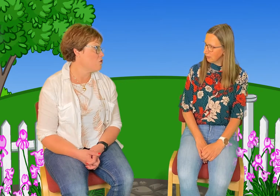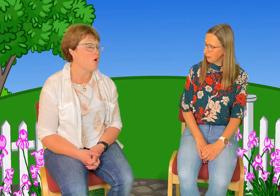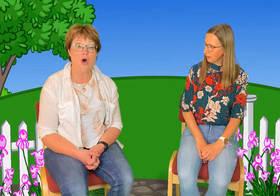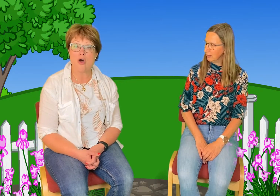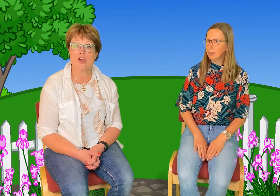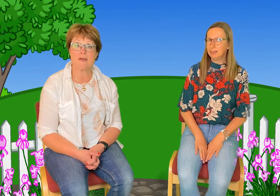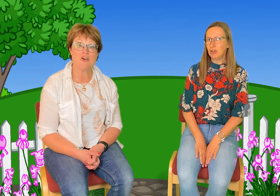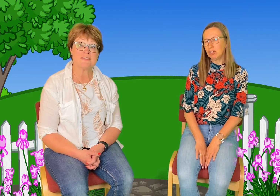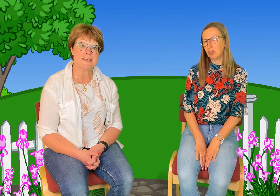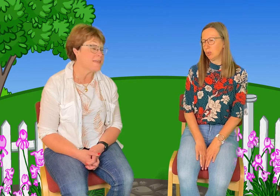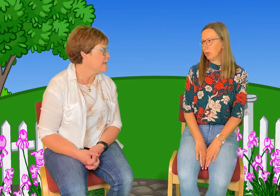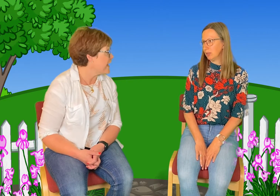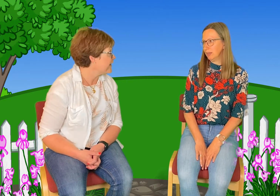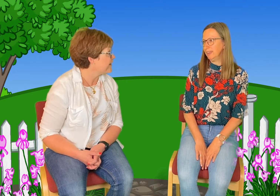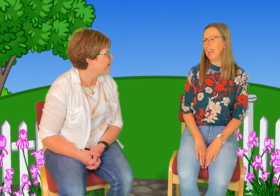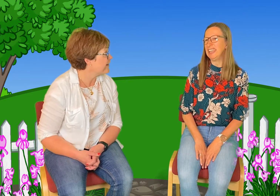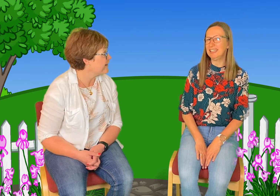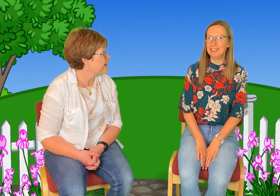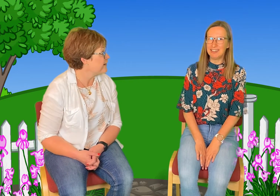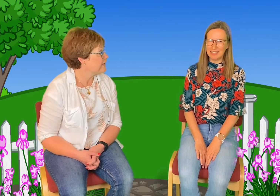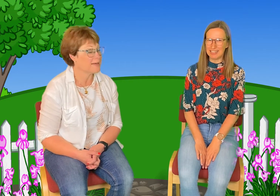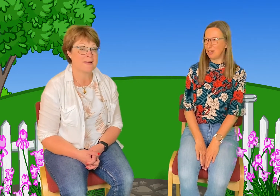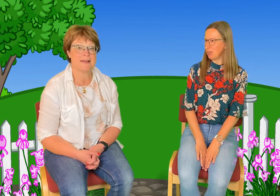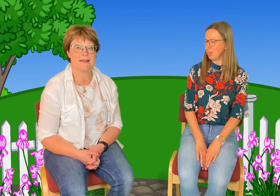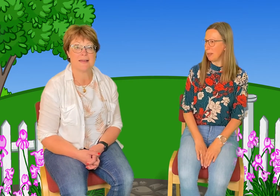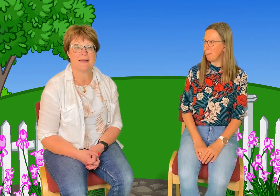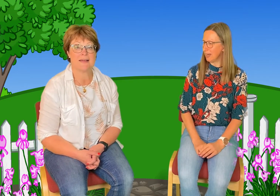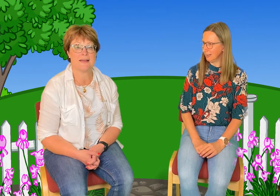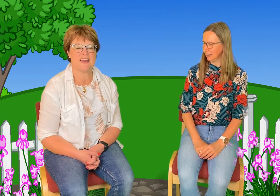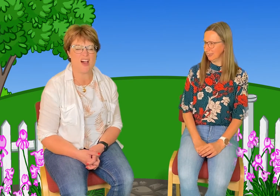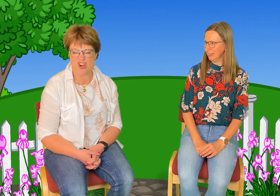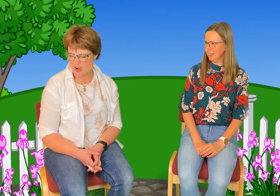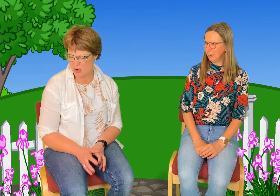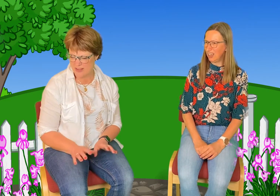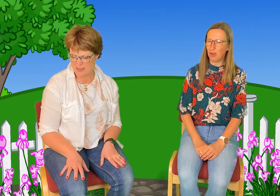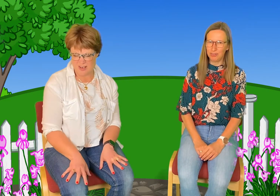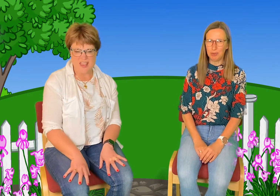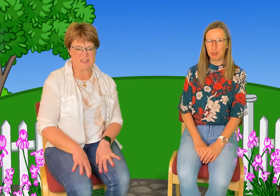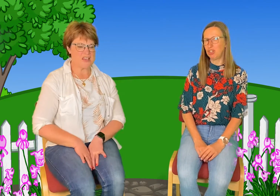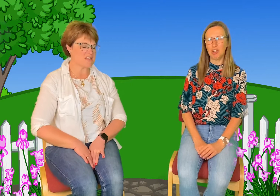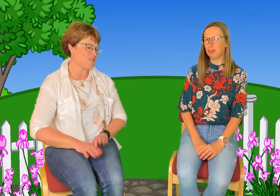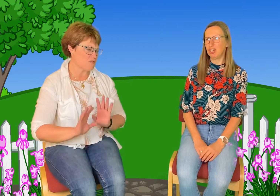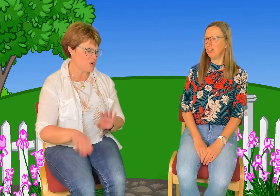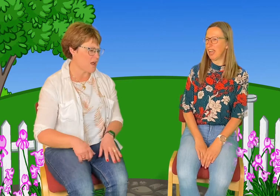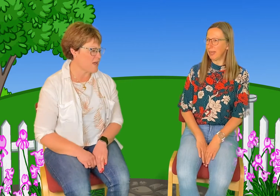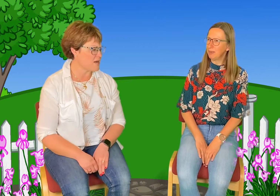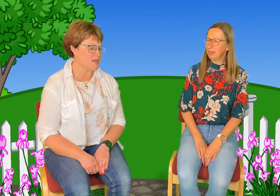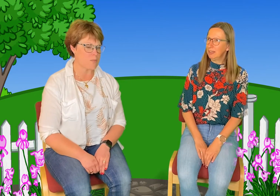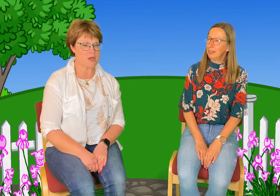Ja, jag kan vara en snigel. Nej, inte sniglade men så slämmiga. Ja, håller jag till. Nej, är inget bra i det.